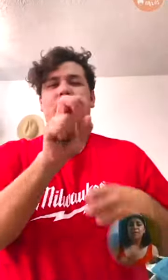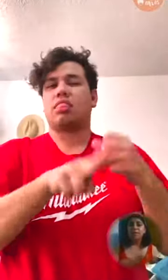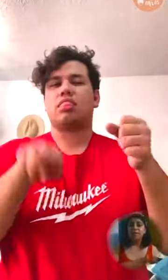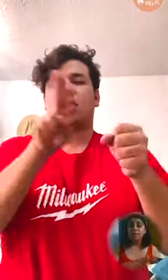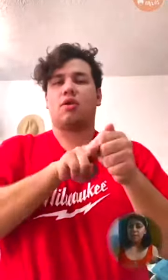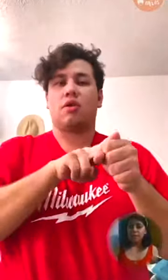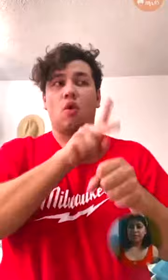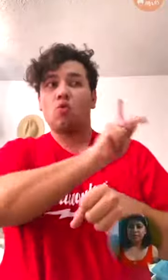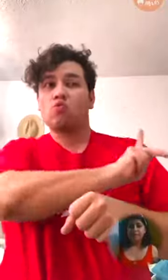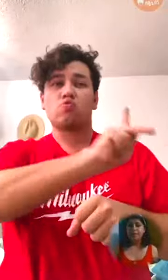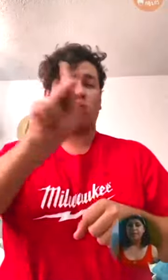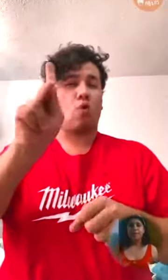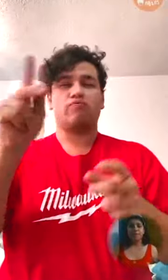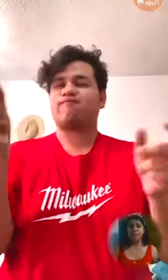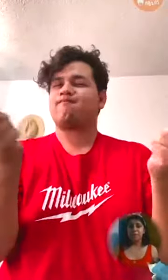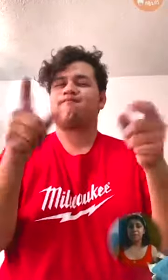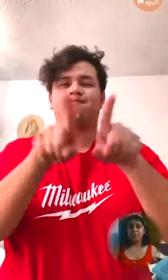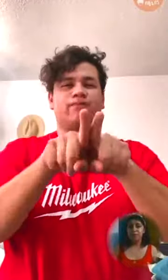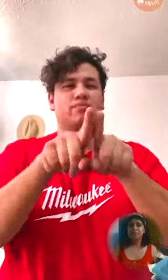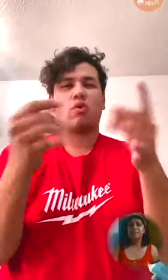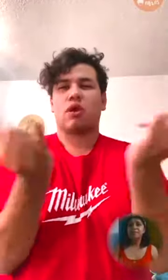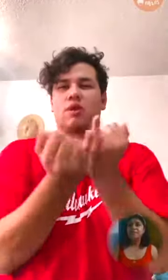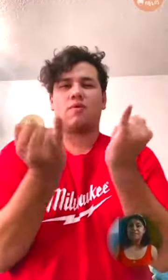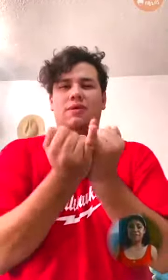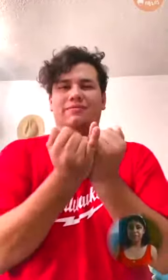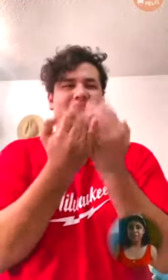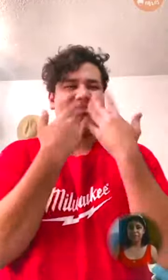Todos estamos en la misma condición sin excepción.